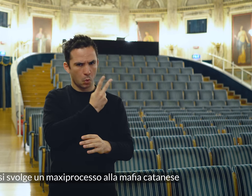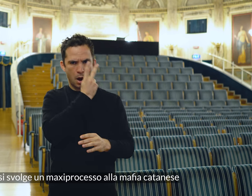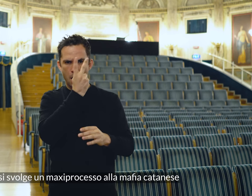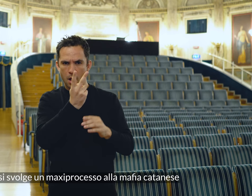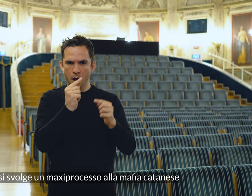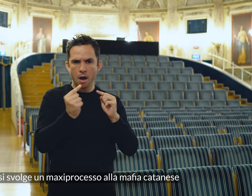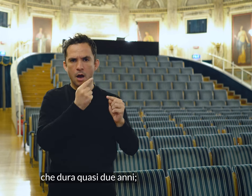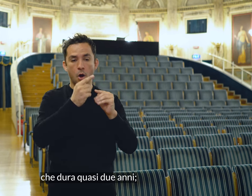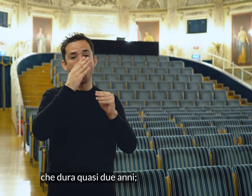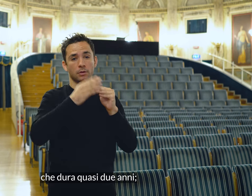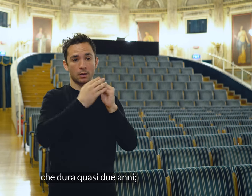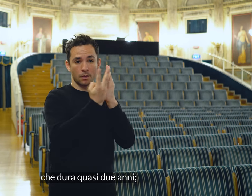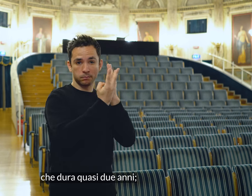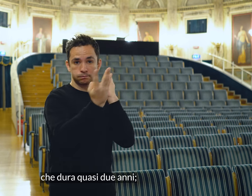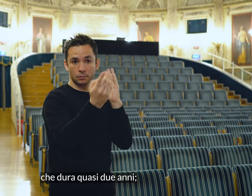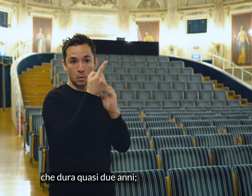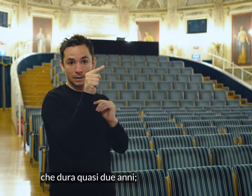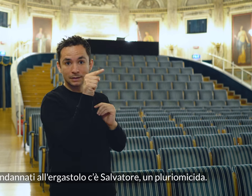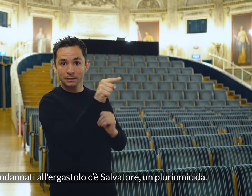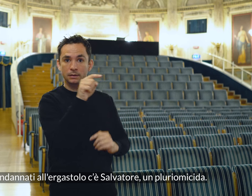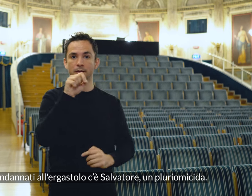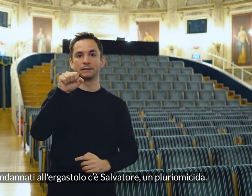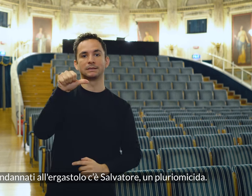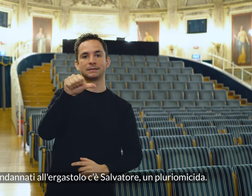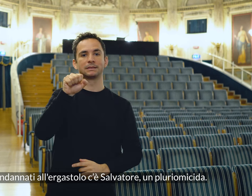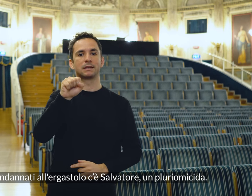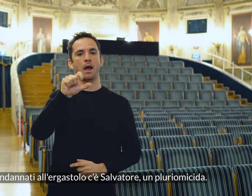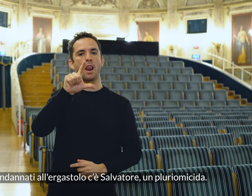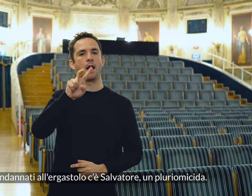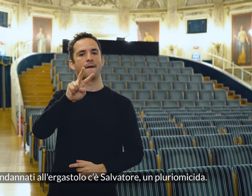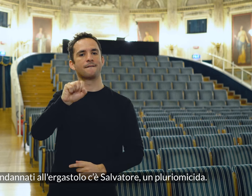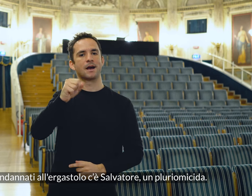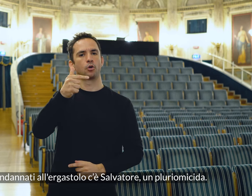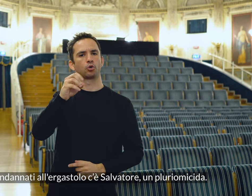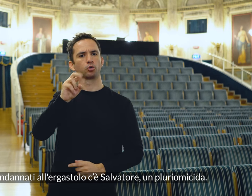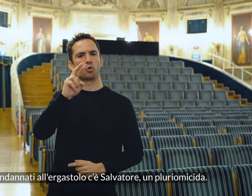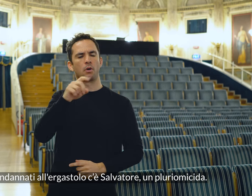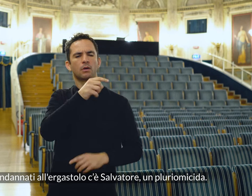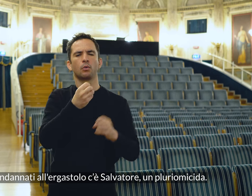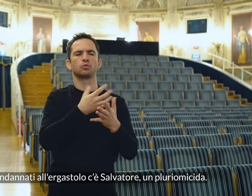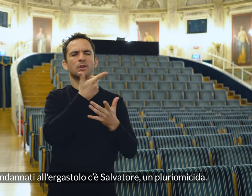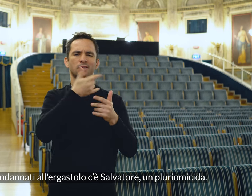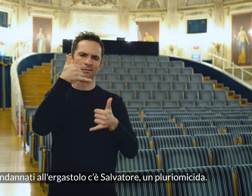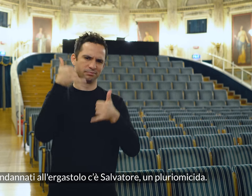mafia catanese che dura quasi due anni. Tra i condannati all'ergastolo c'è Salvatore, un pluriomicida.